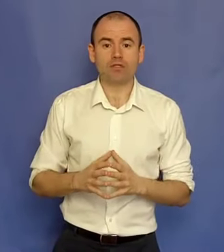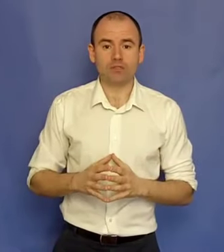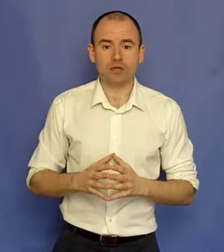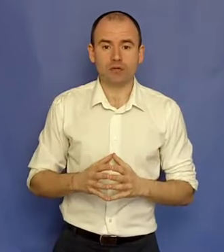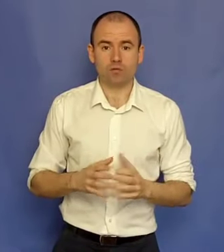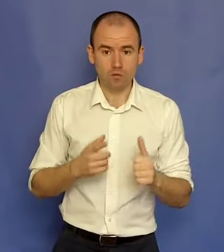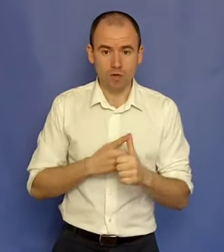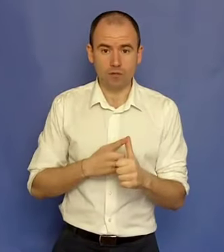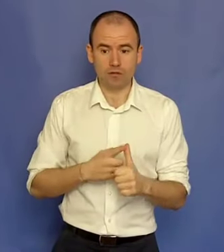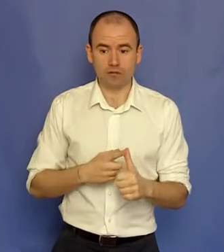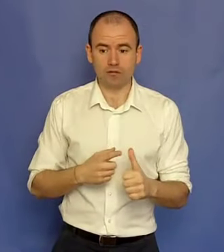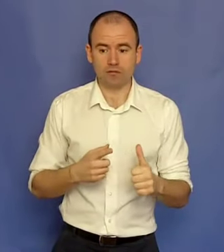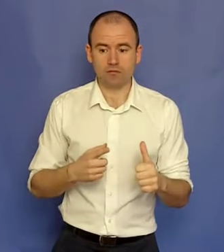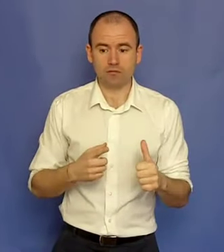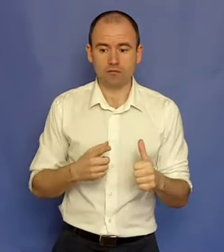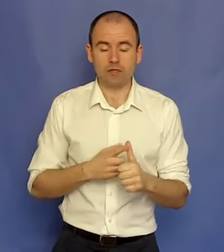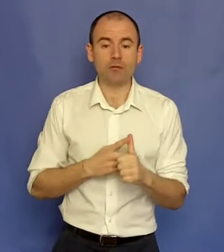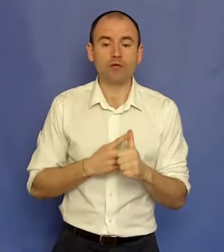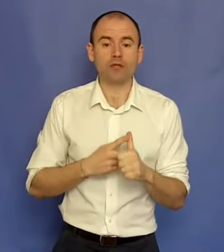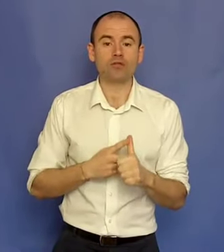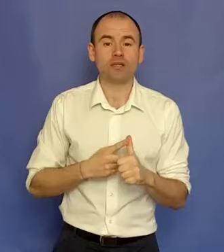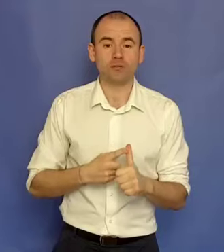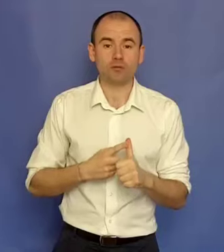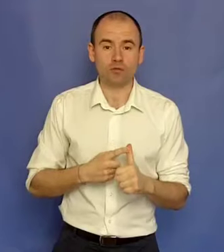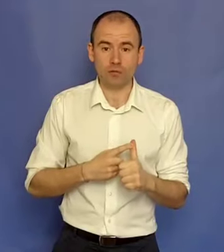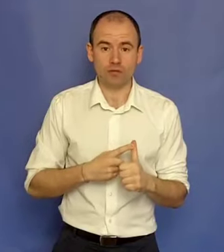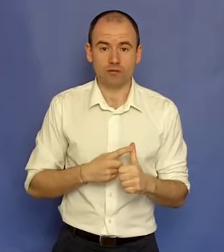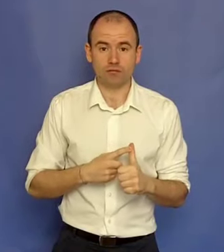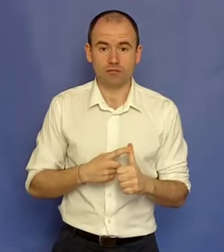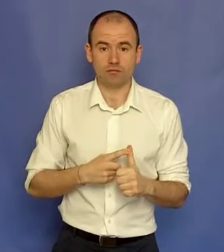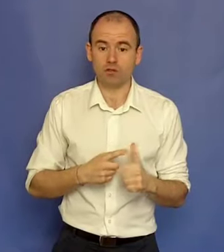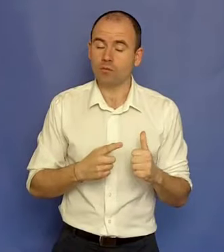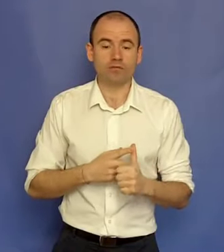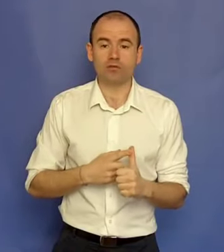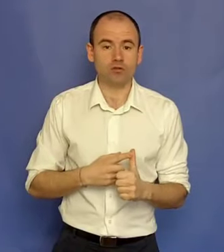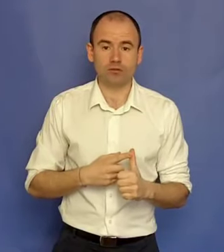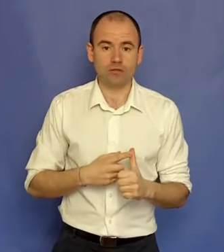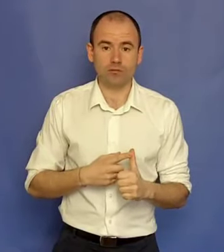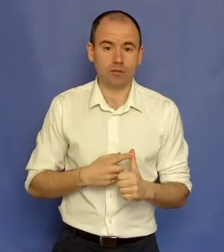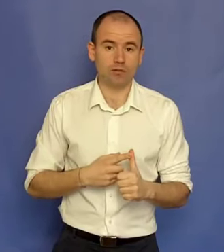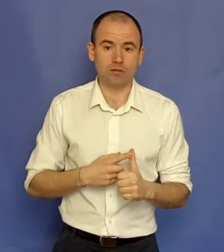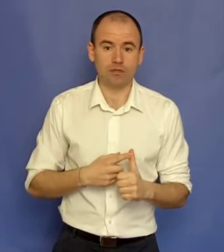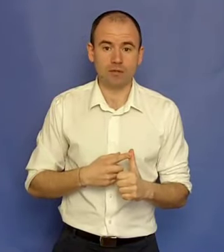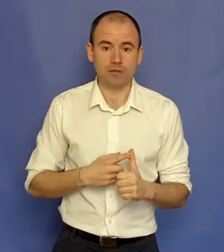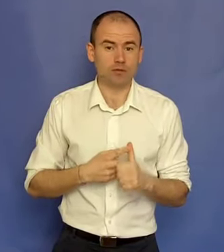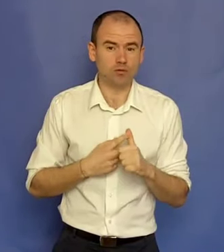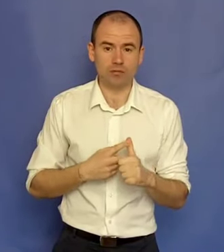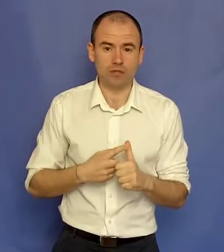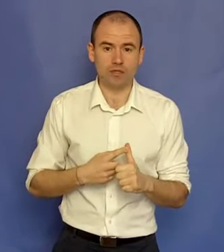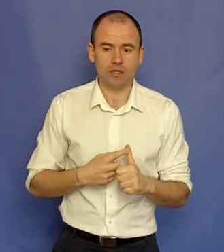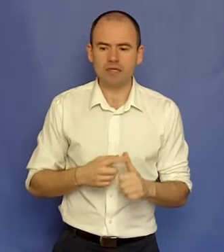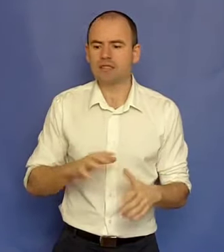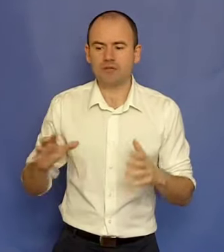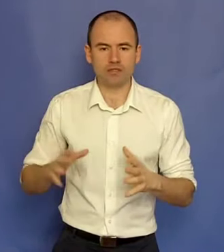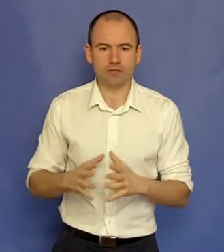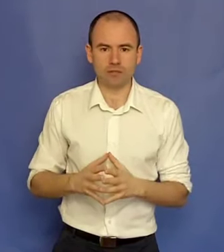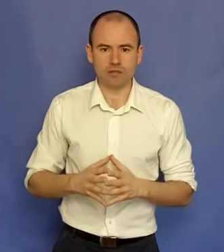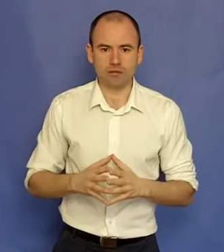decizia unul la mână. De a nu mai lucra niciodată pentru nimeni. Să nu mai văd niciodată timpul și abilitățile mele pentru nimeni. Indiferent ce înseamnă asta.